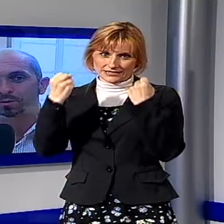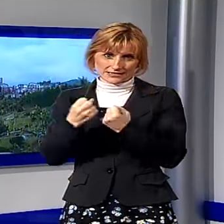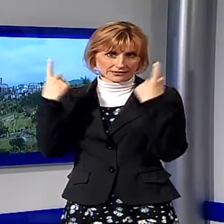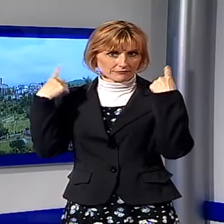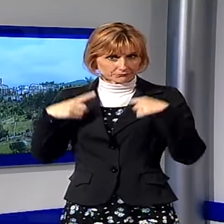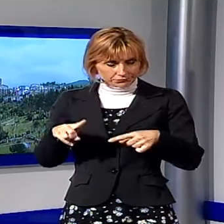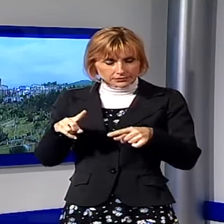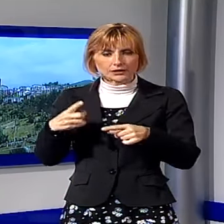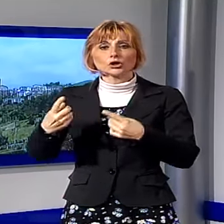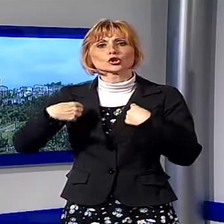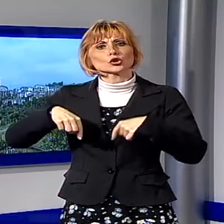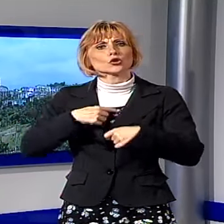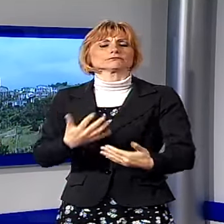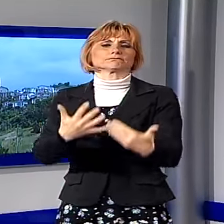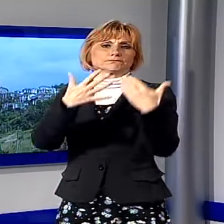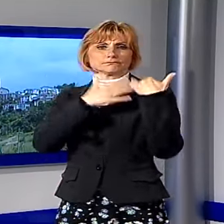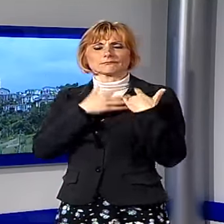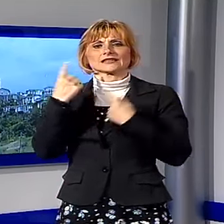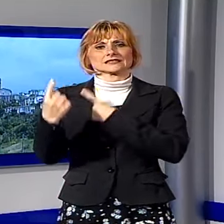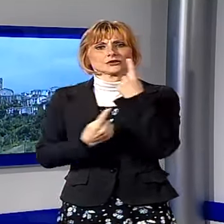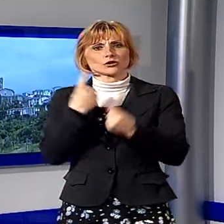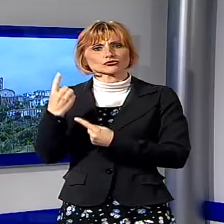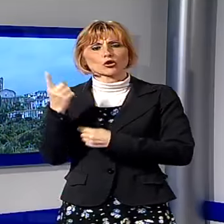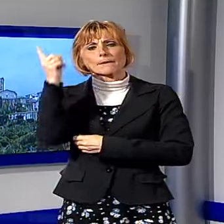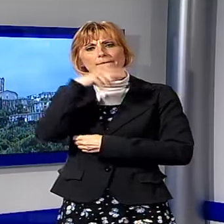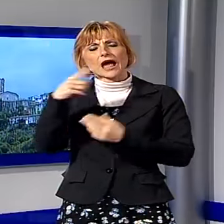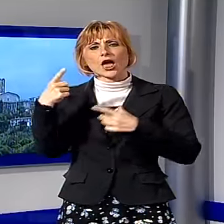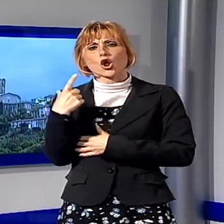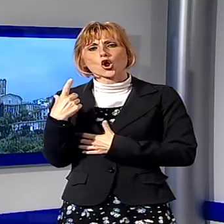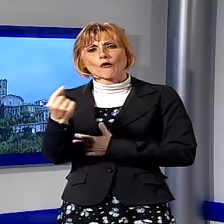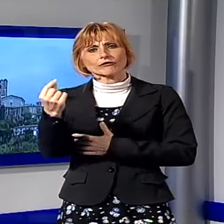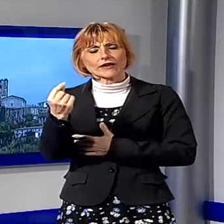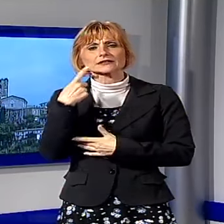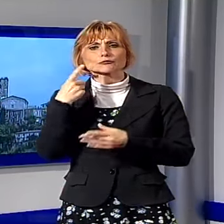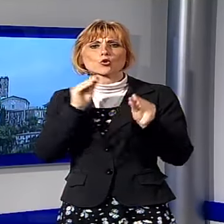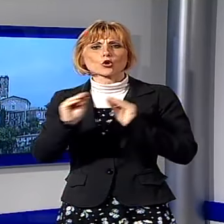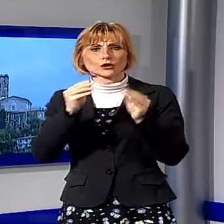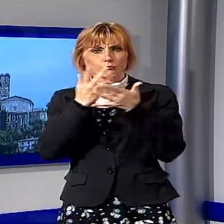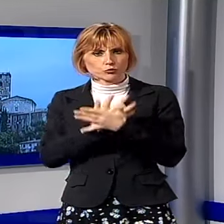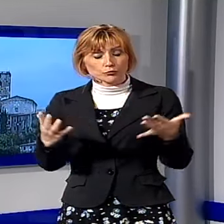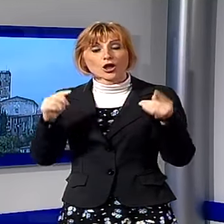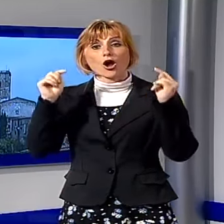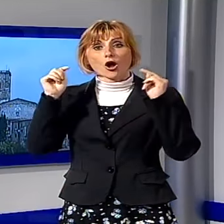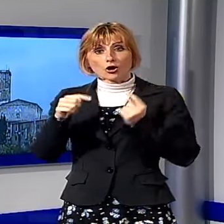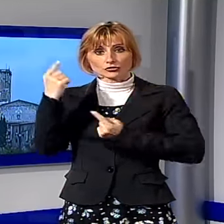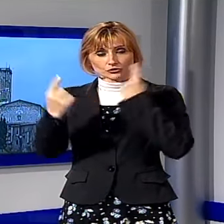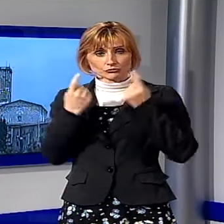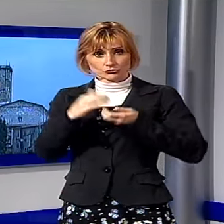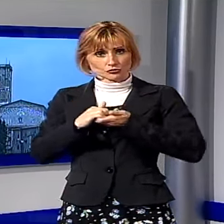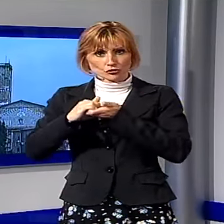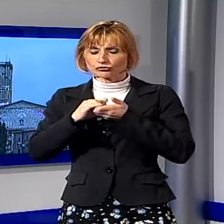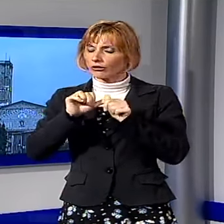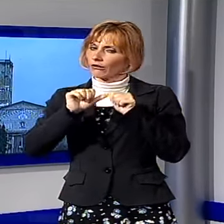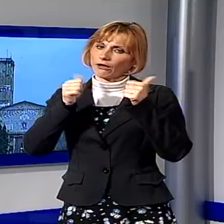Amadei, facendoci carico anche di situazioni di mala convivenza e di ordine pubblico. Oggi le condizioni sociali sono notevolmente